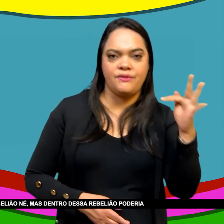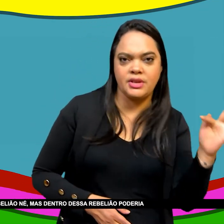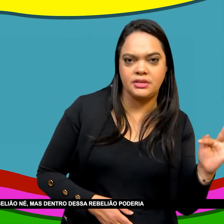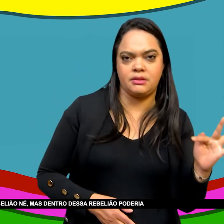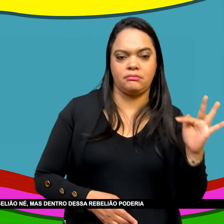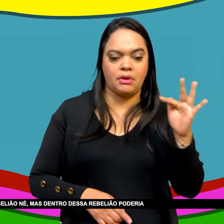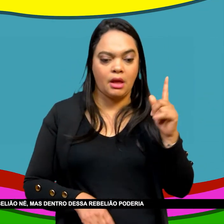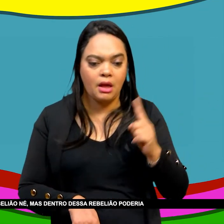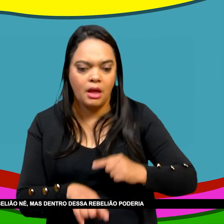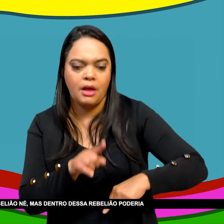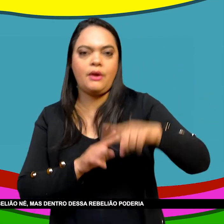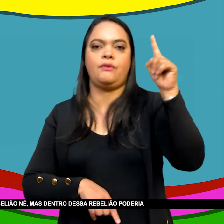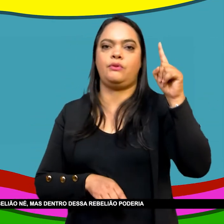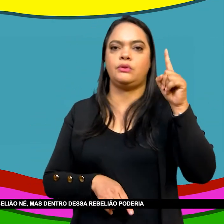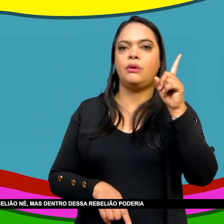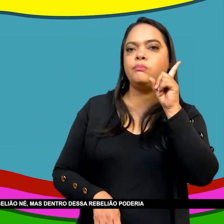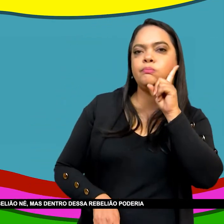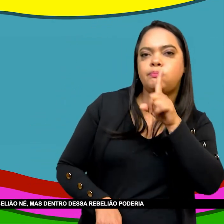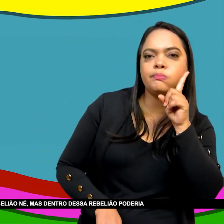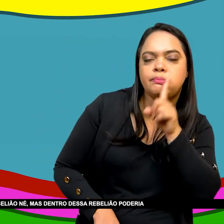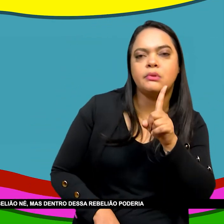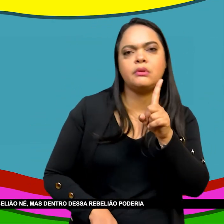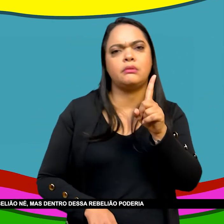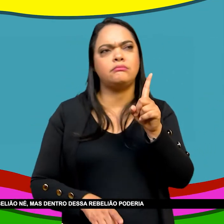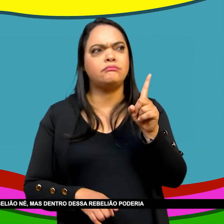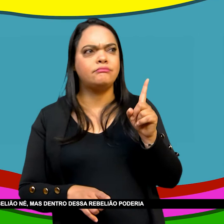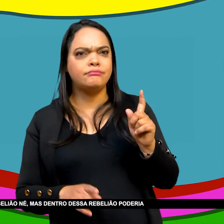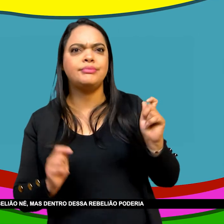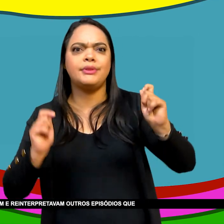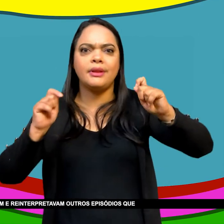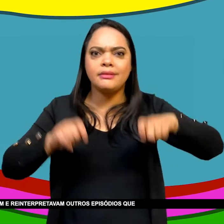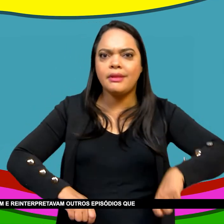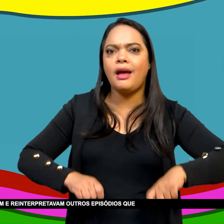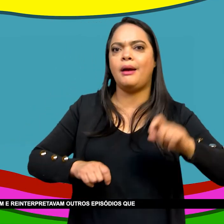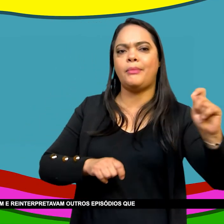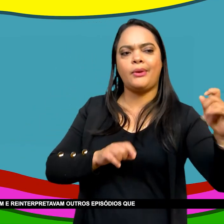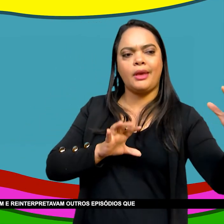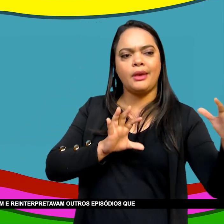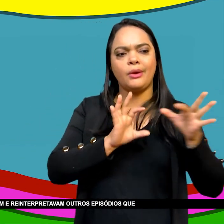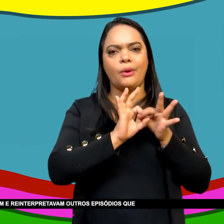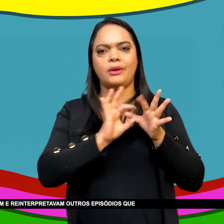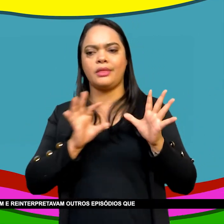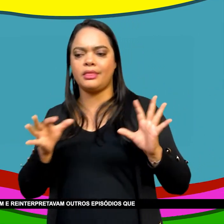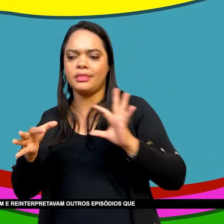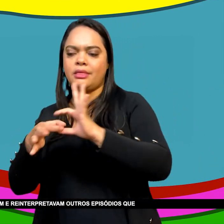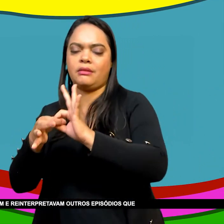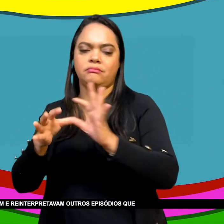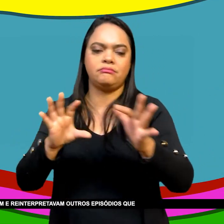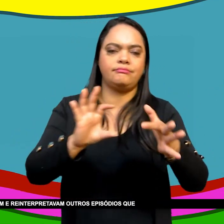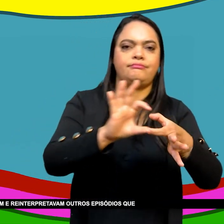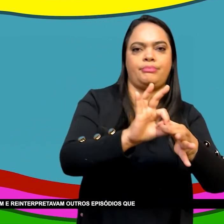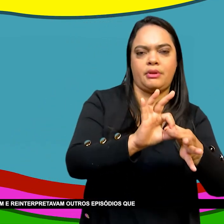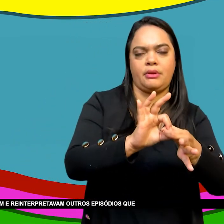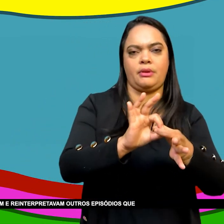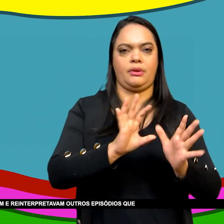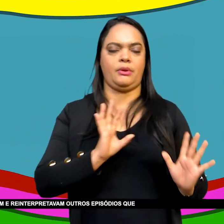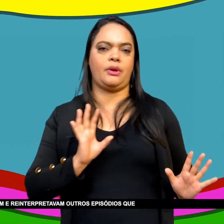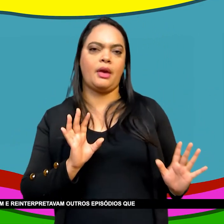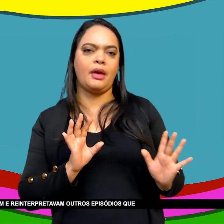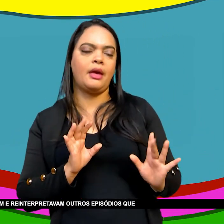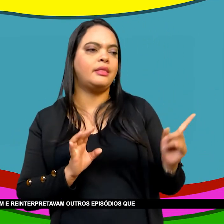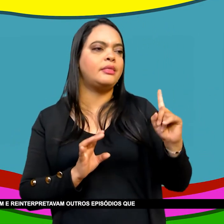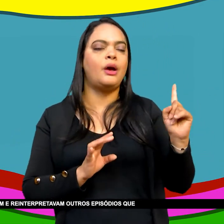rebelião Mas dentro dessa rebelião Poderia haver Diferentes tendências De rebelião Que